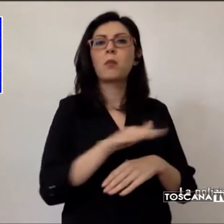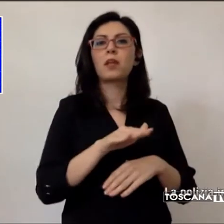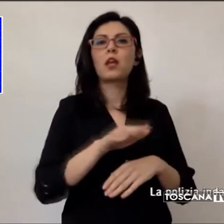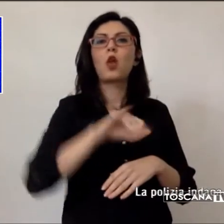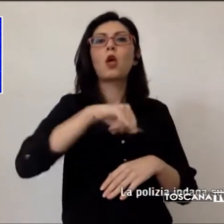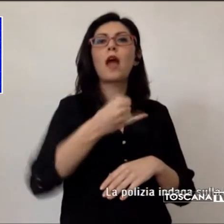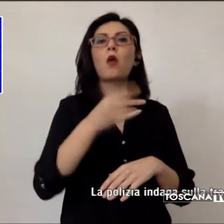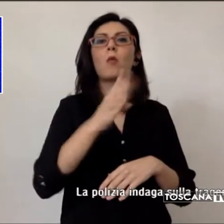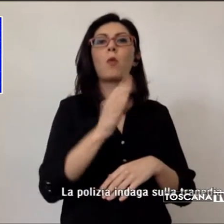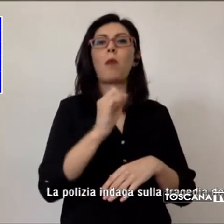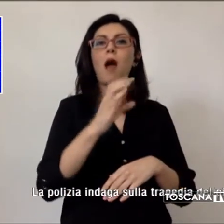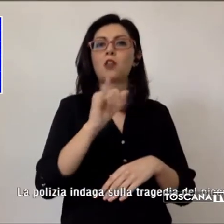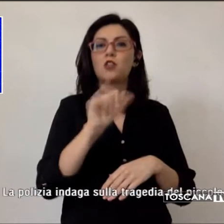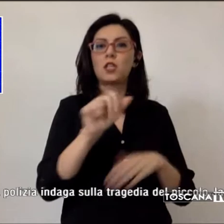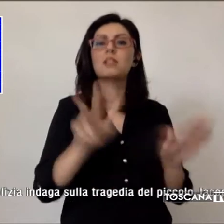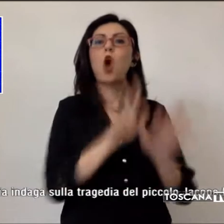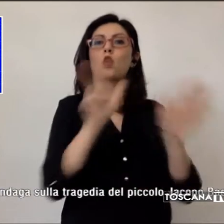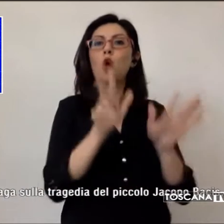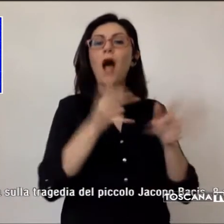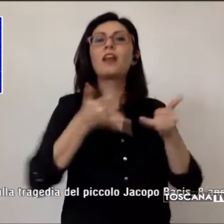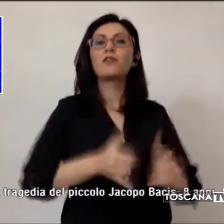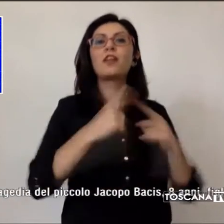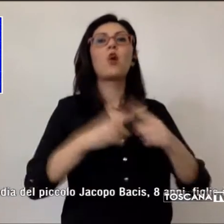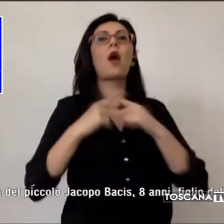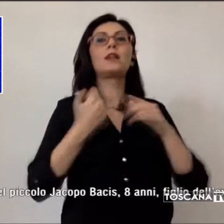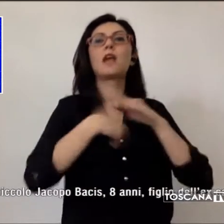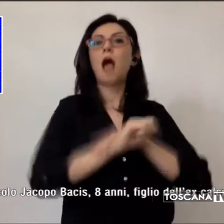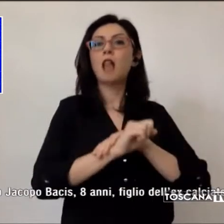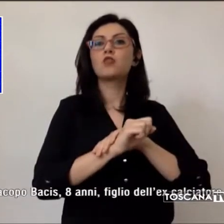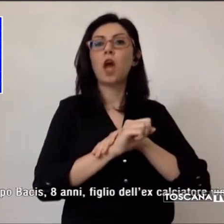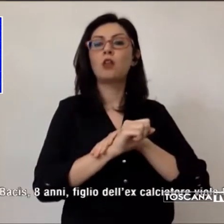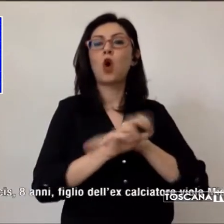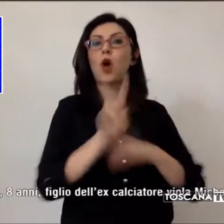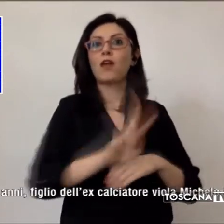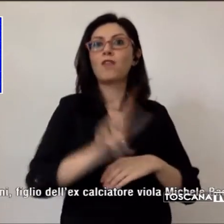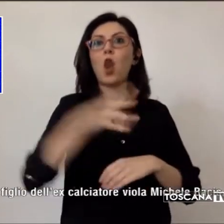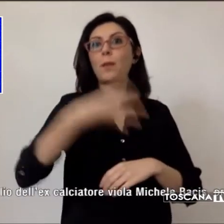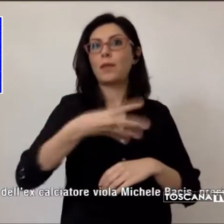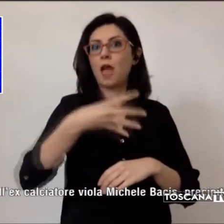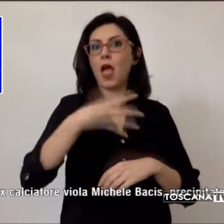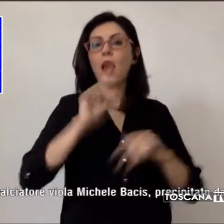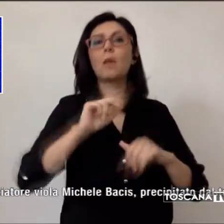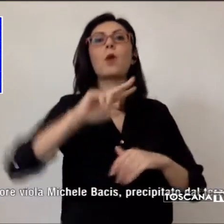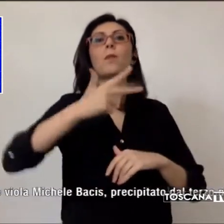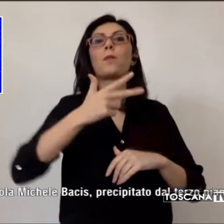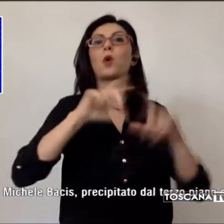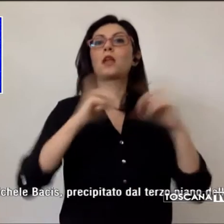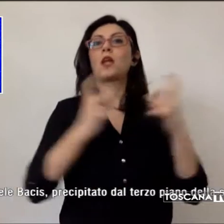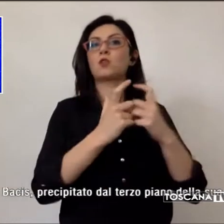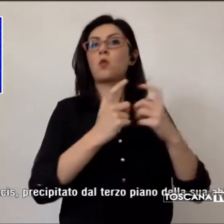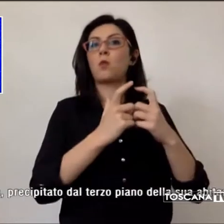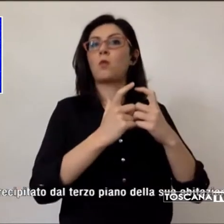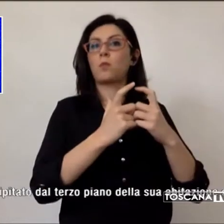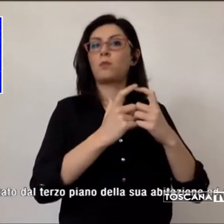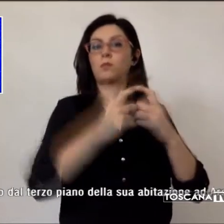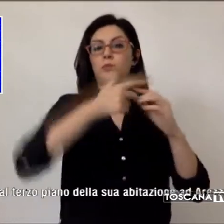figlio dell'ex calciatore Viola Michele, precipitato dal terzo piano della sua abitazione ad Arezzo. È stato